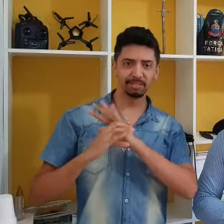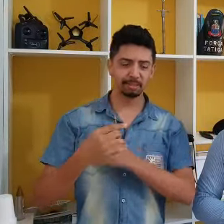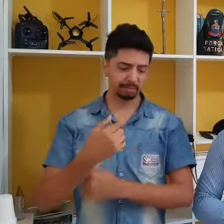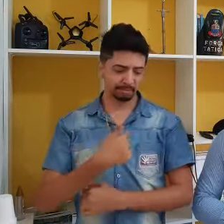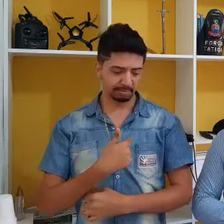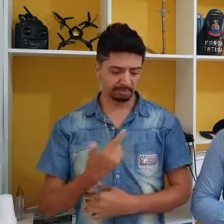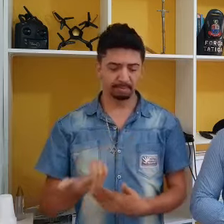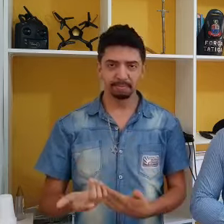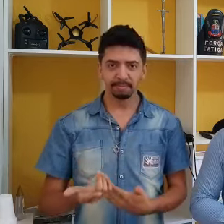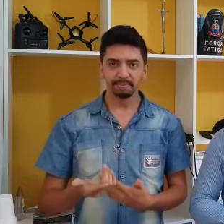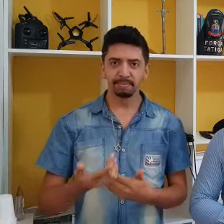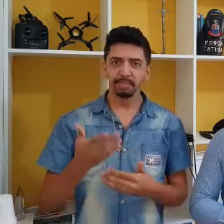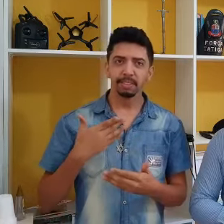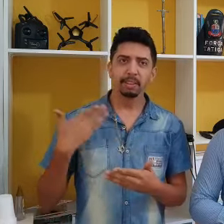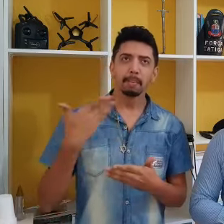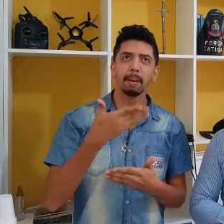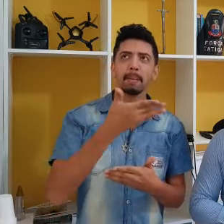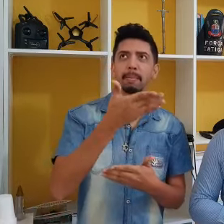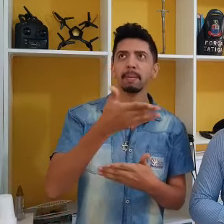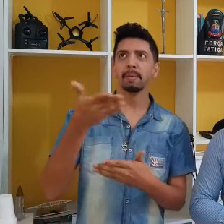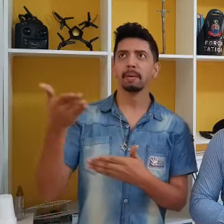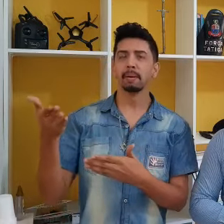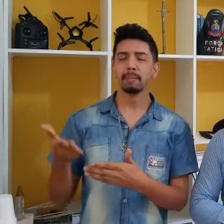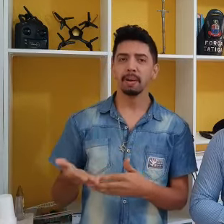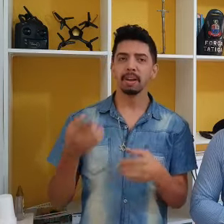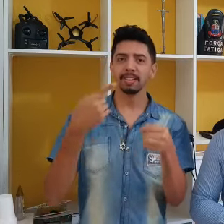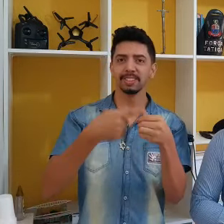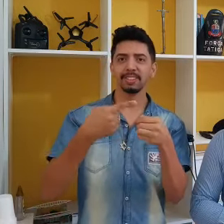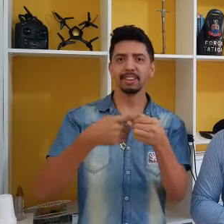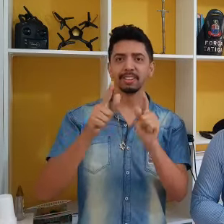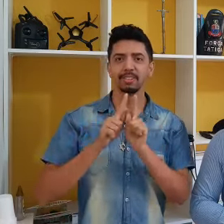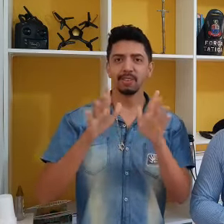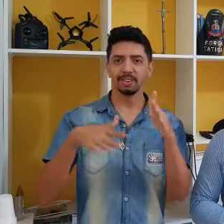Estaremos por toda a cidade trabalhando com inclusão. Até mais!